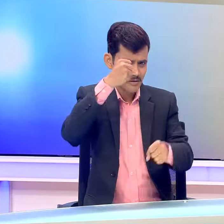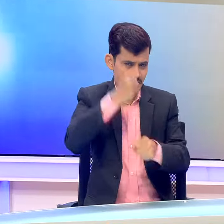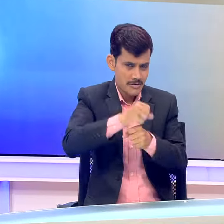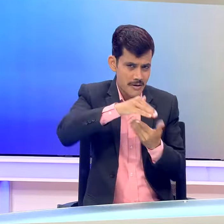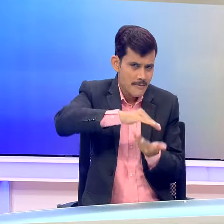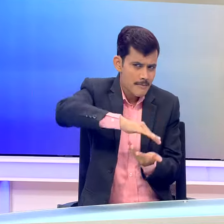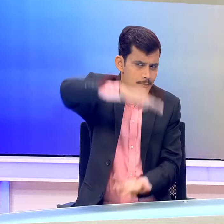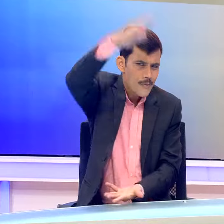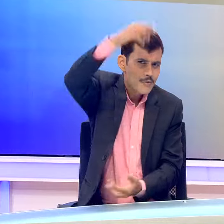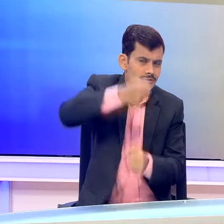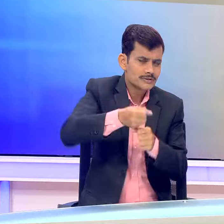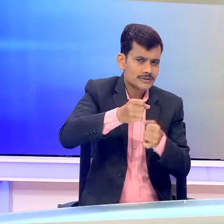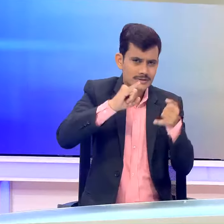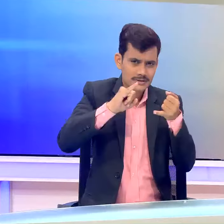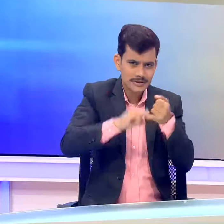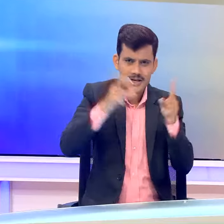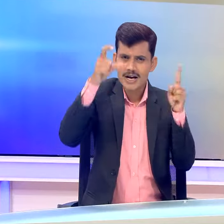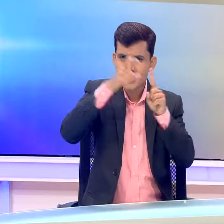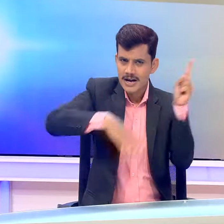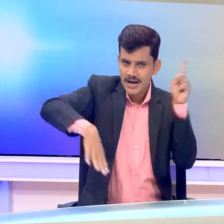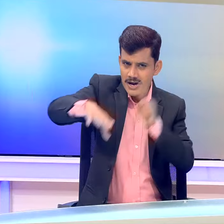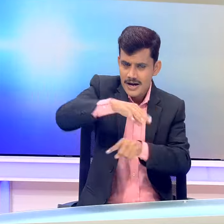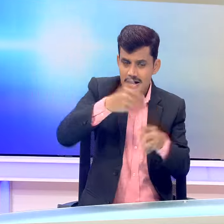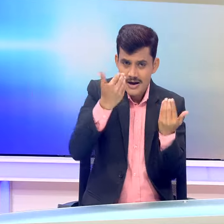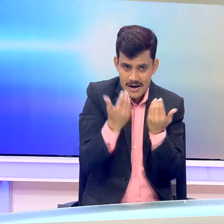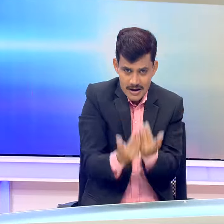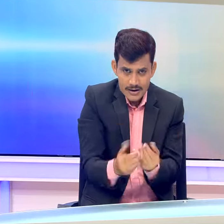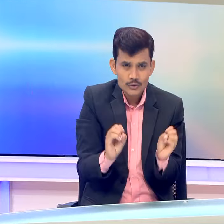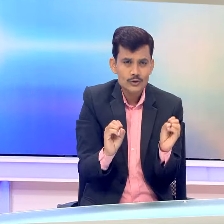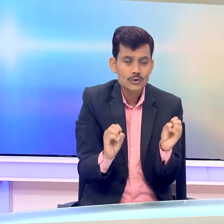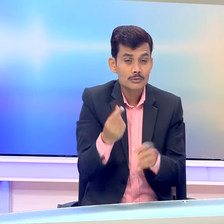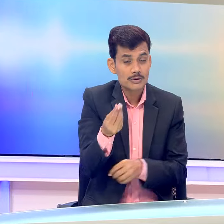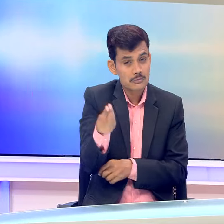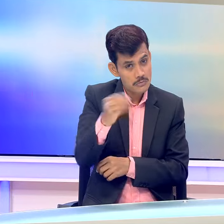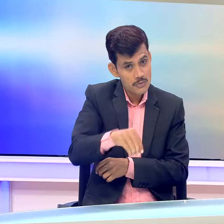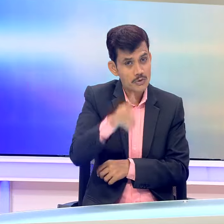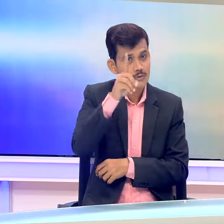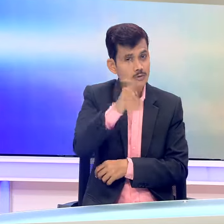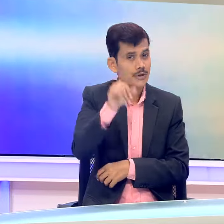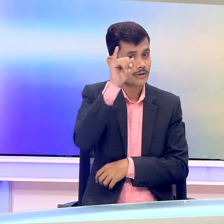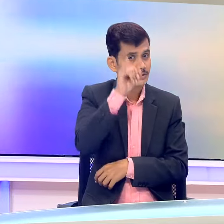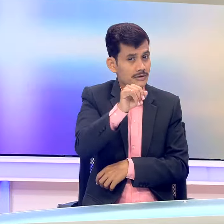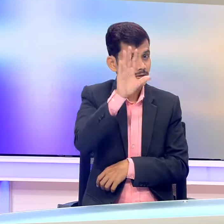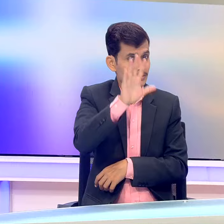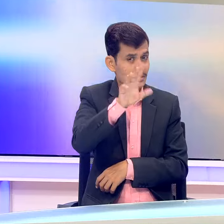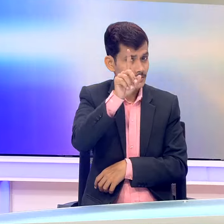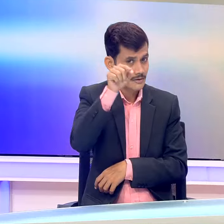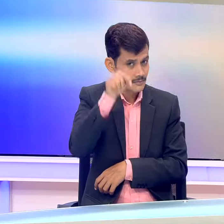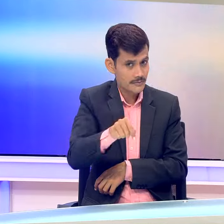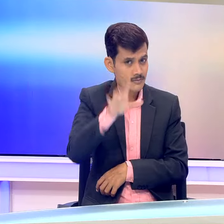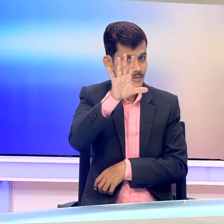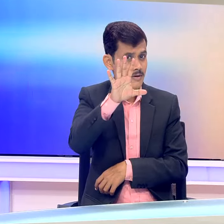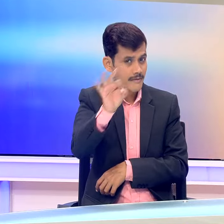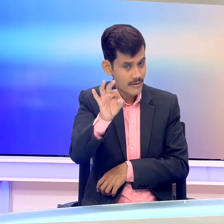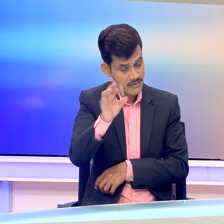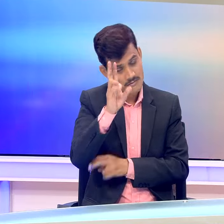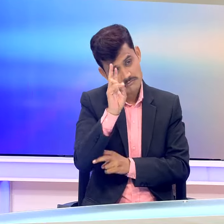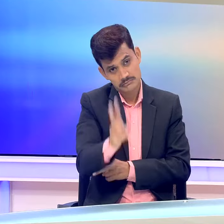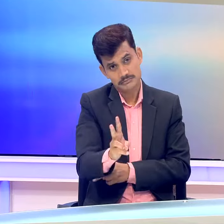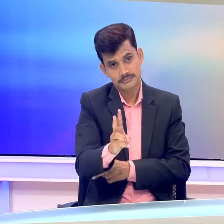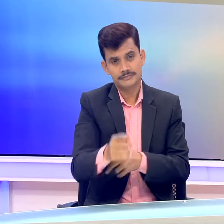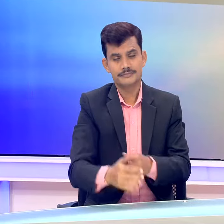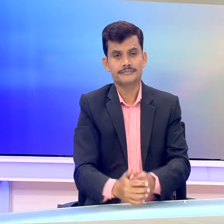LPG सिलेंटर की दिल्ली खुद्राबिकरी कीमत आज 1691.50 रुपई है